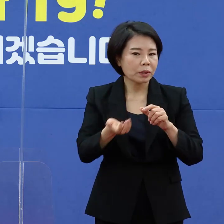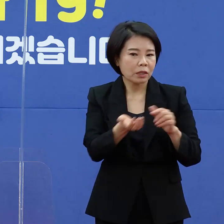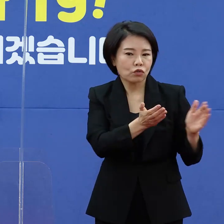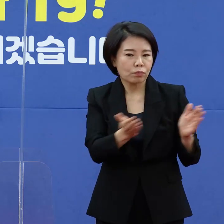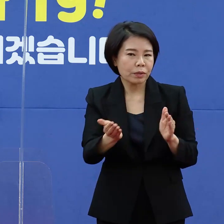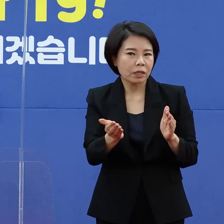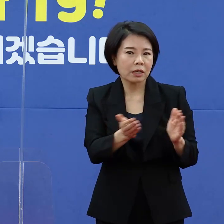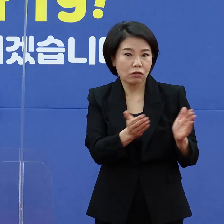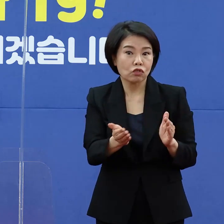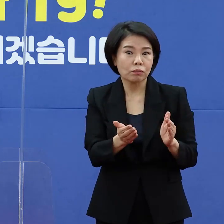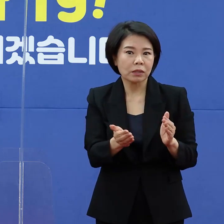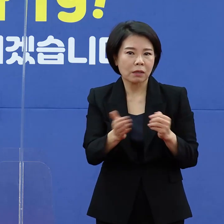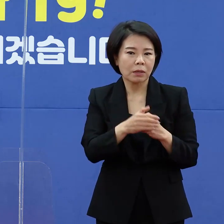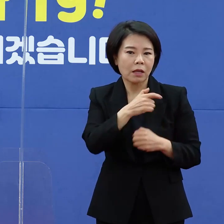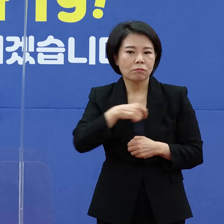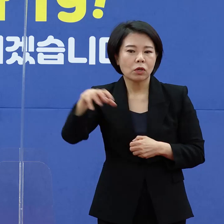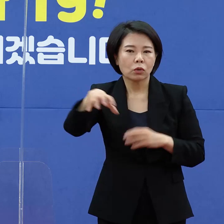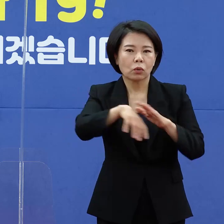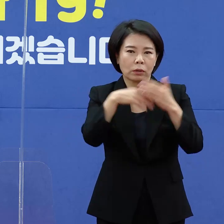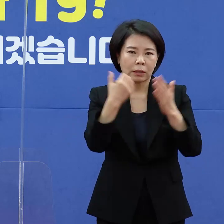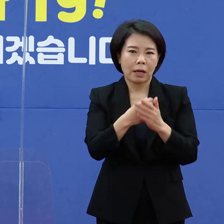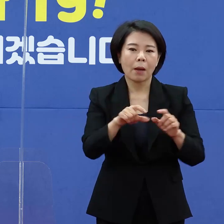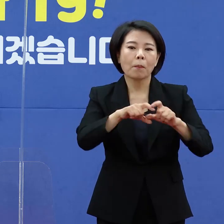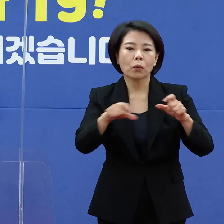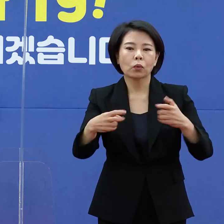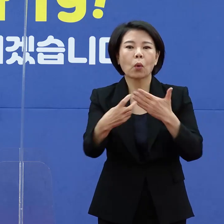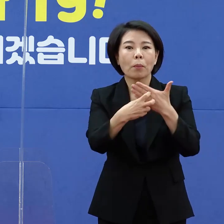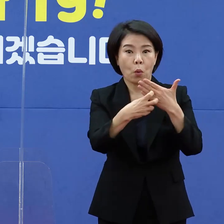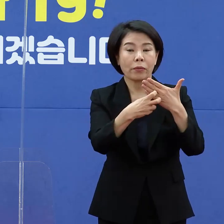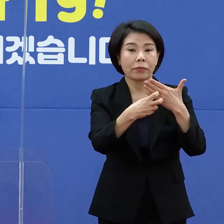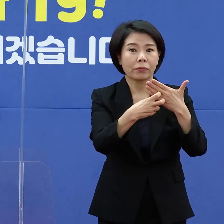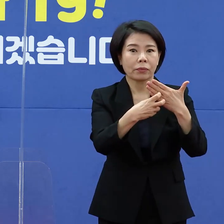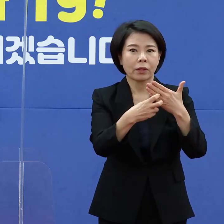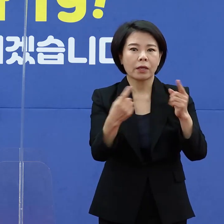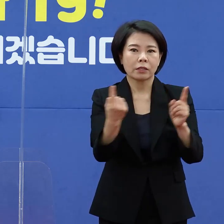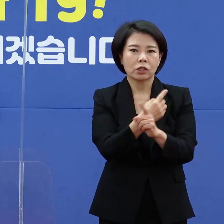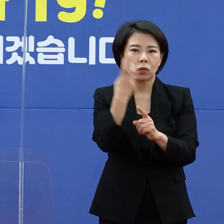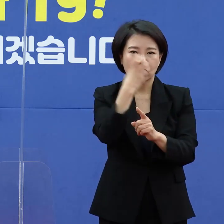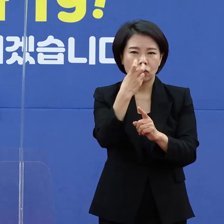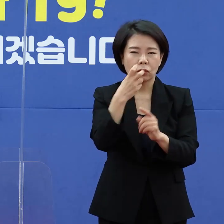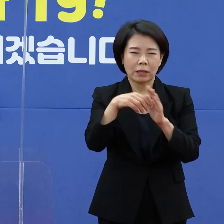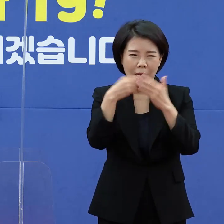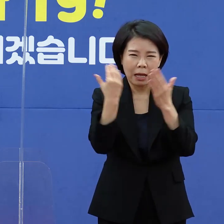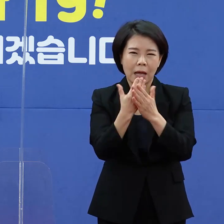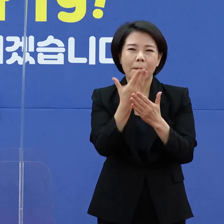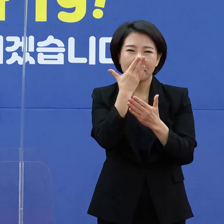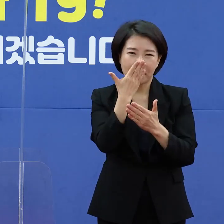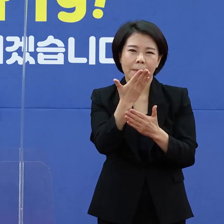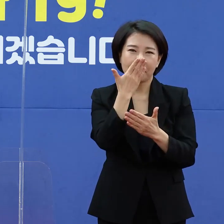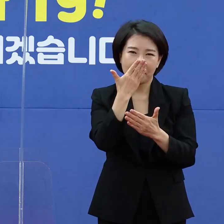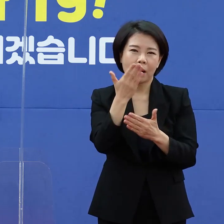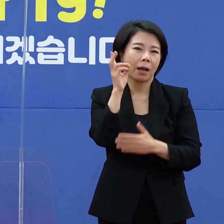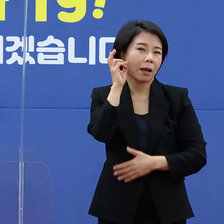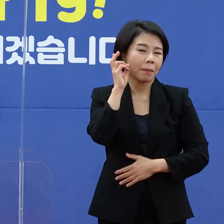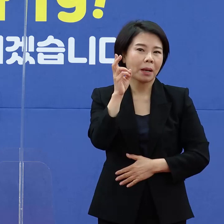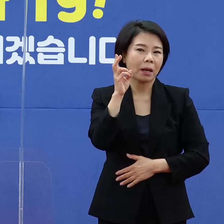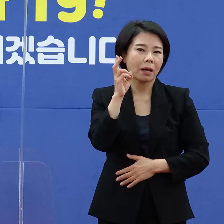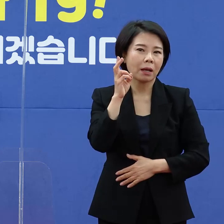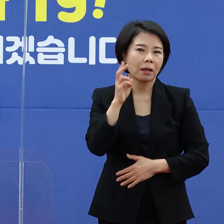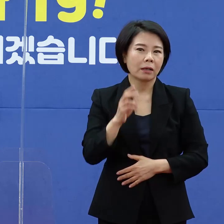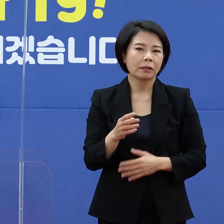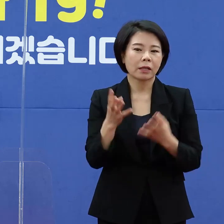앞으로 읍면동까지 일반 병의원에서 치료, 진료, 검사를 할 수 있지 않을까 그래서 많은